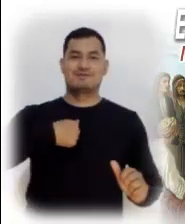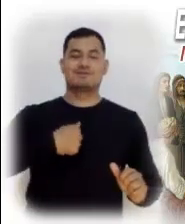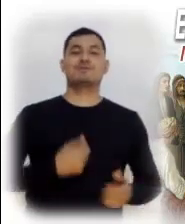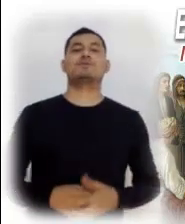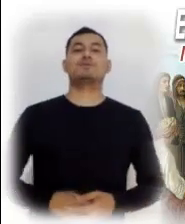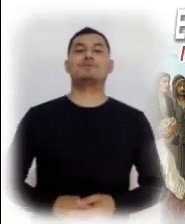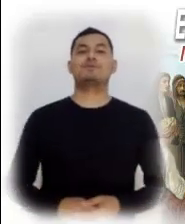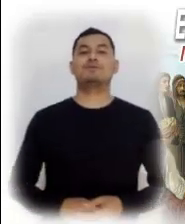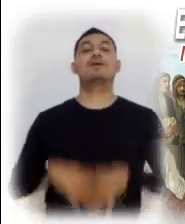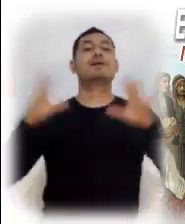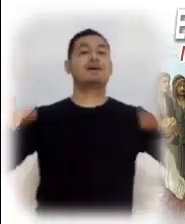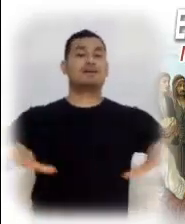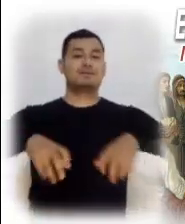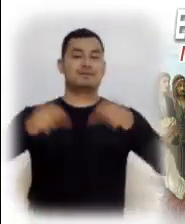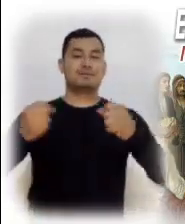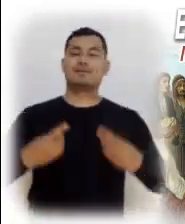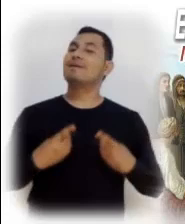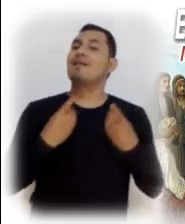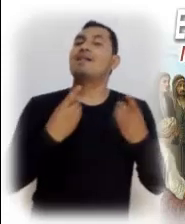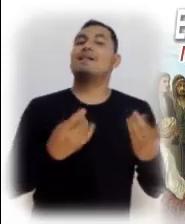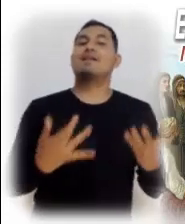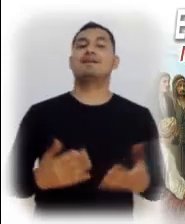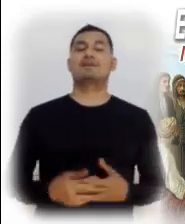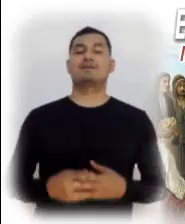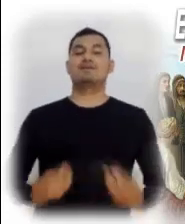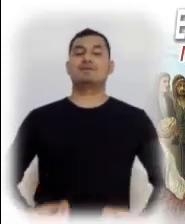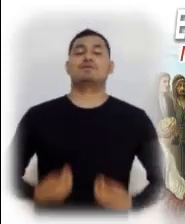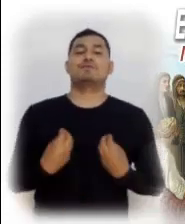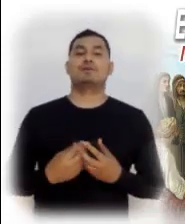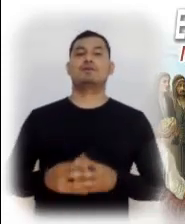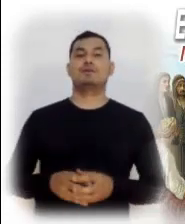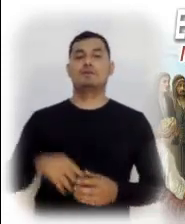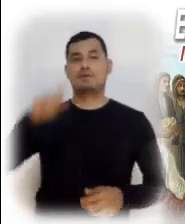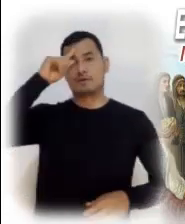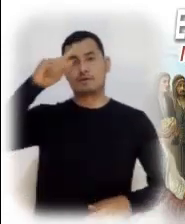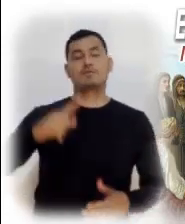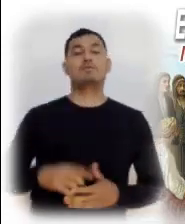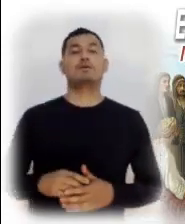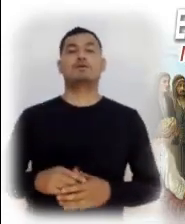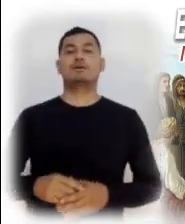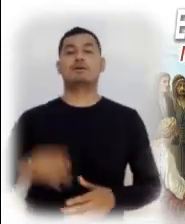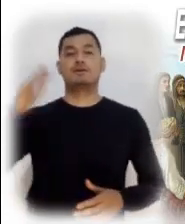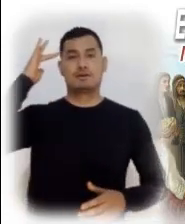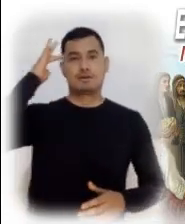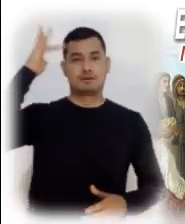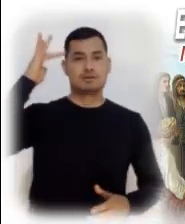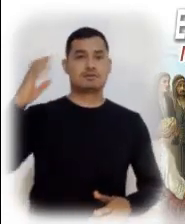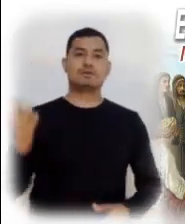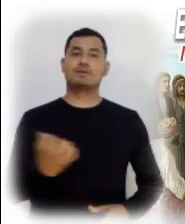fe. Haciendo un paralelismo entre la oscuridad y las tinieblas que aprisionan el corazón,